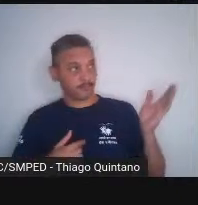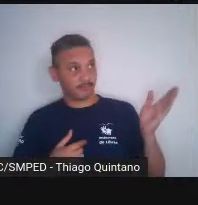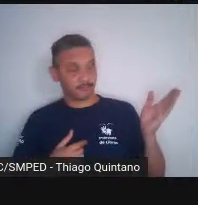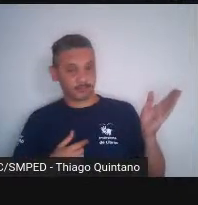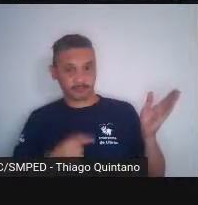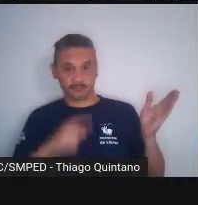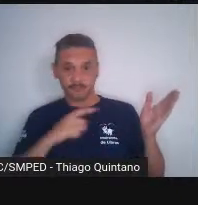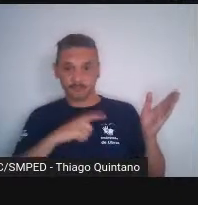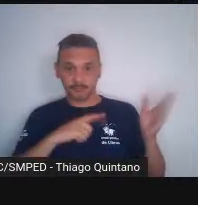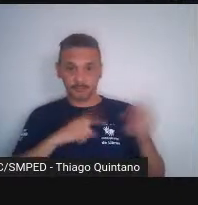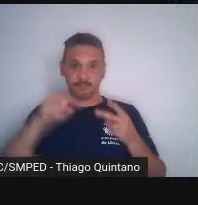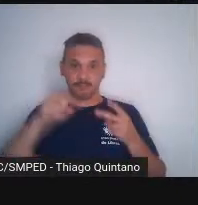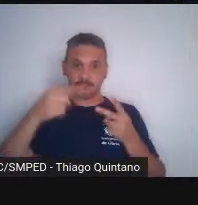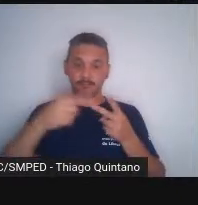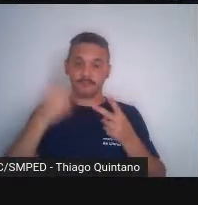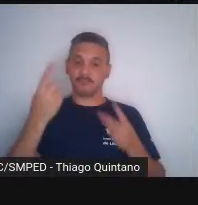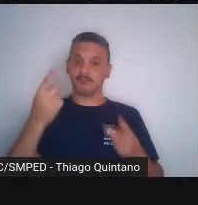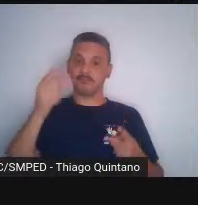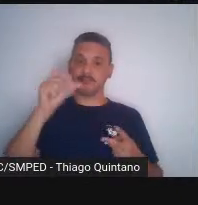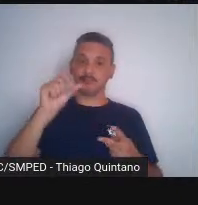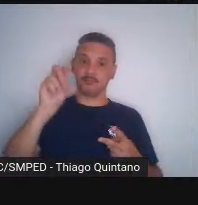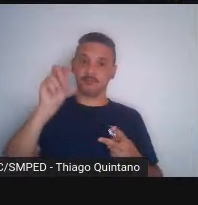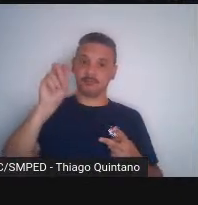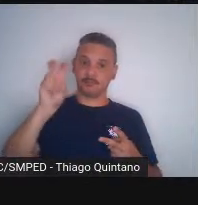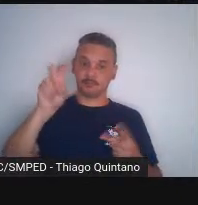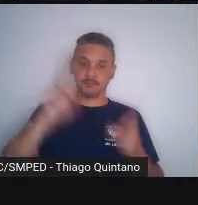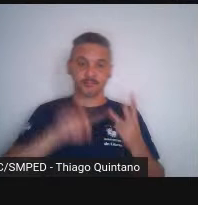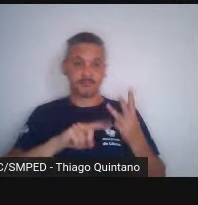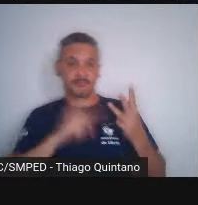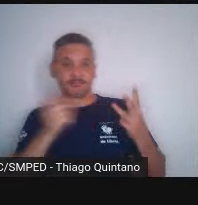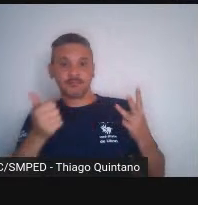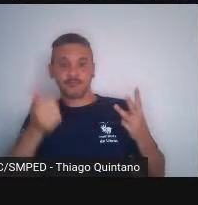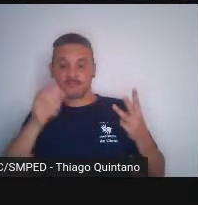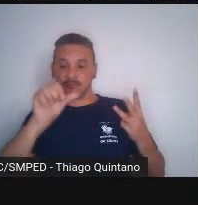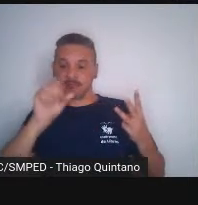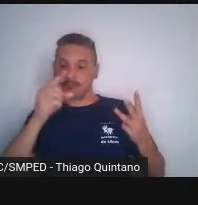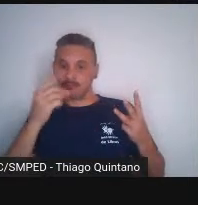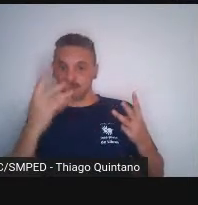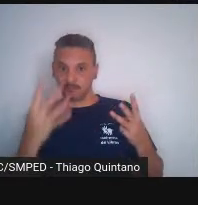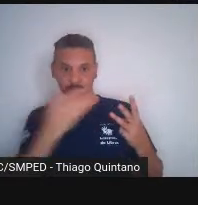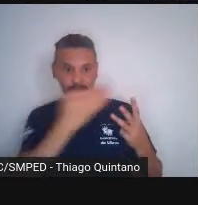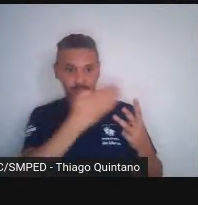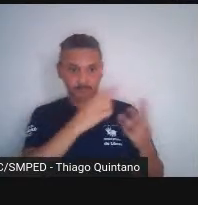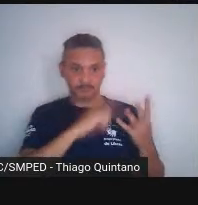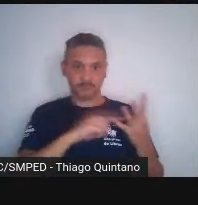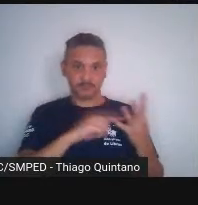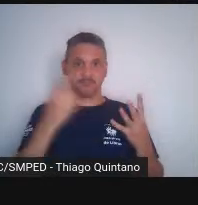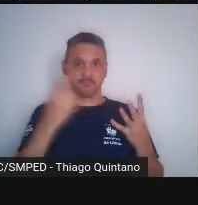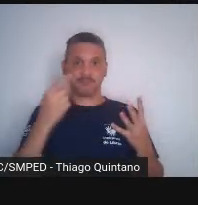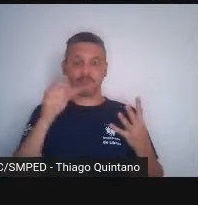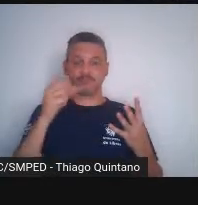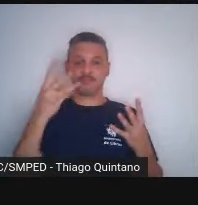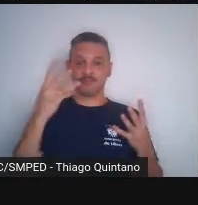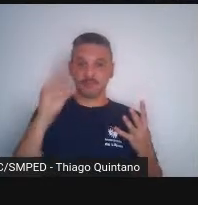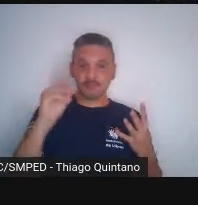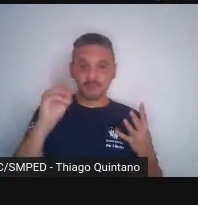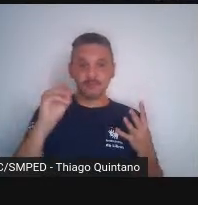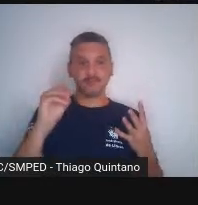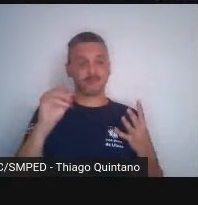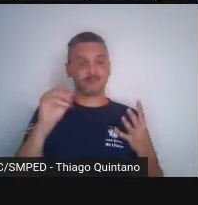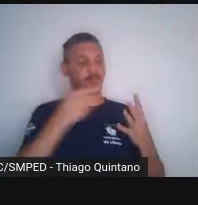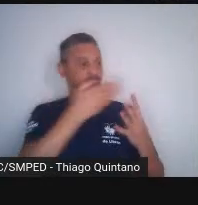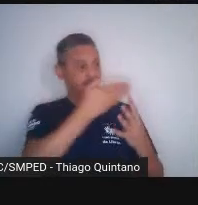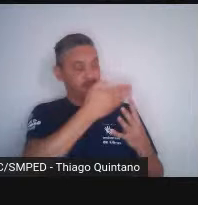1905 assim, 1914 assim, continuava bem pequenininha, 1930 desse